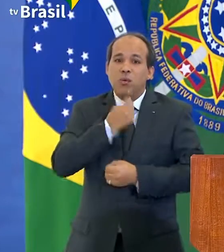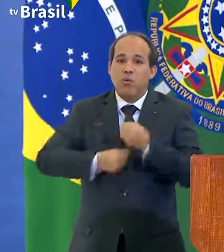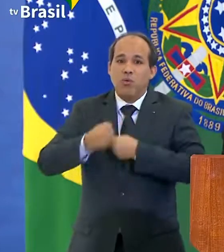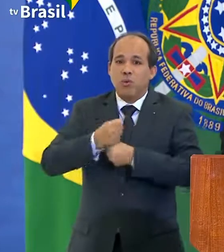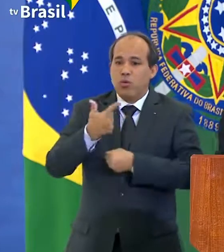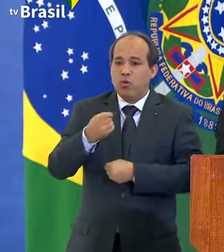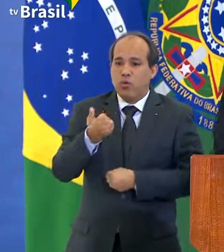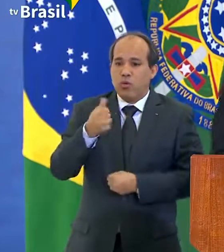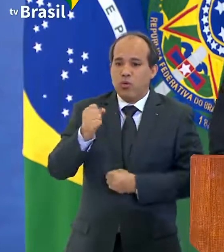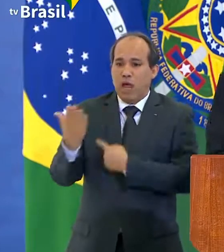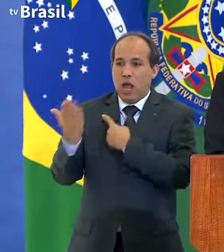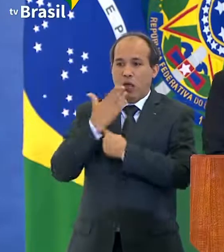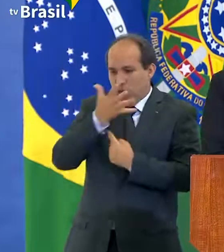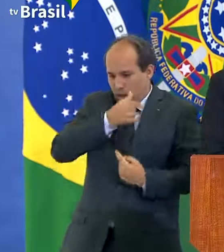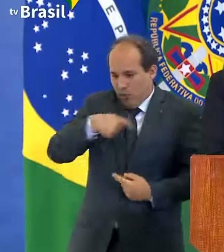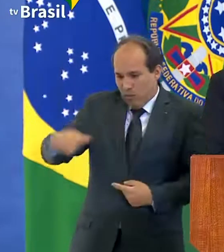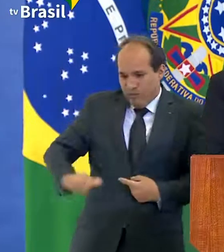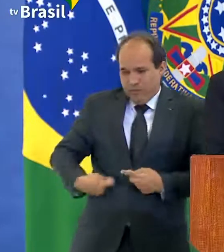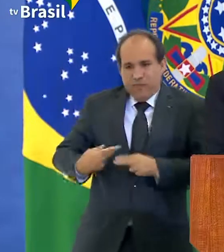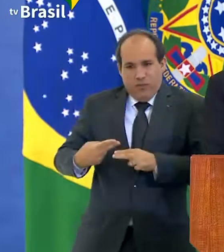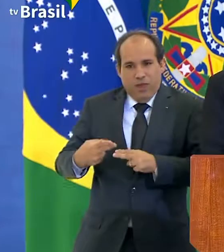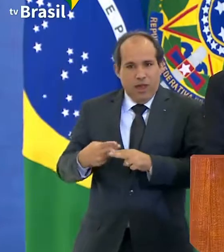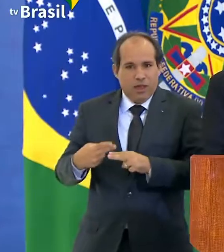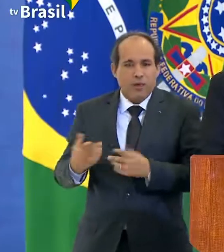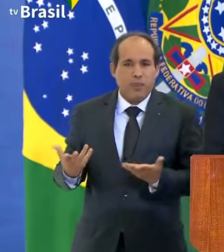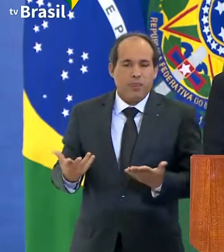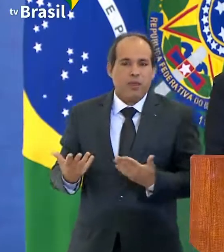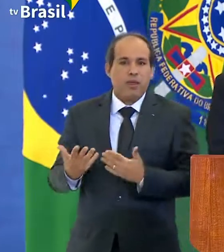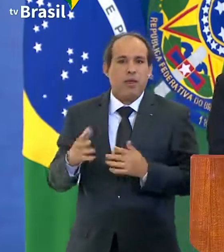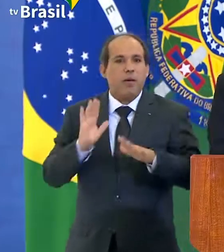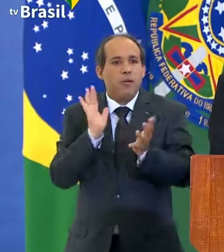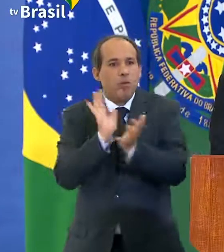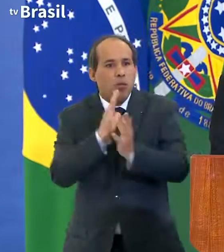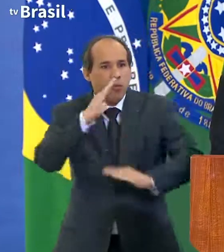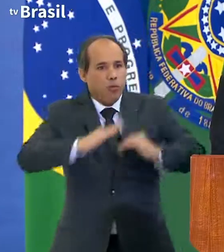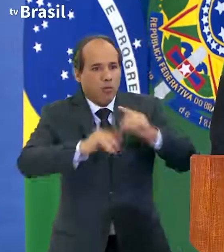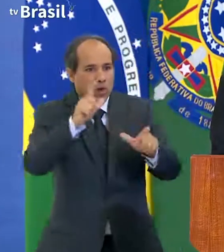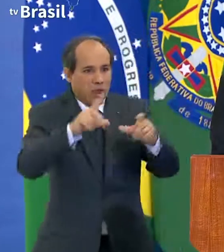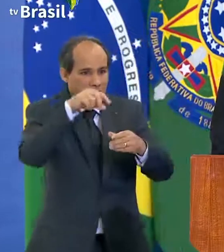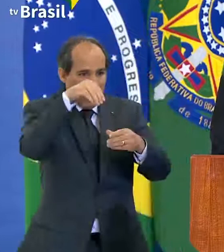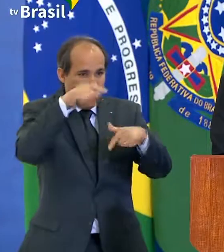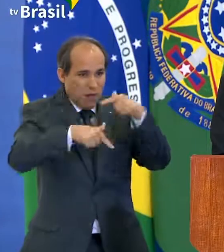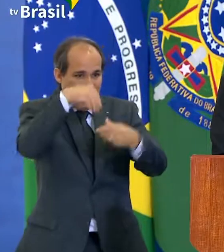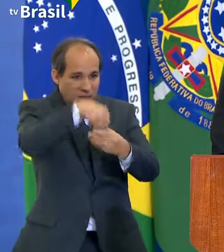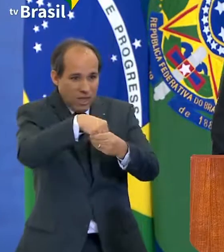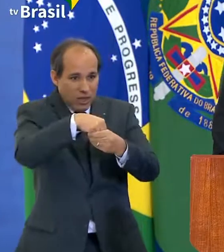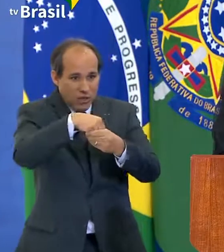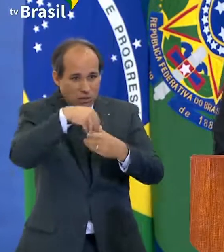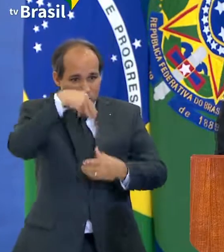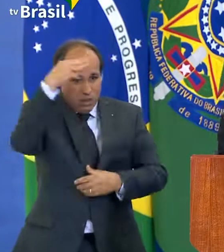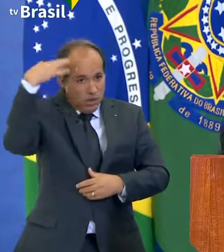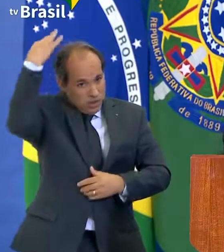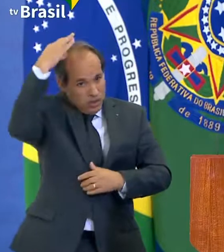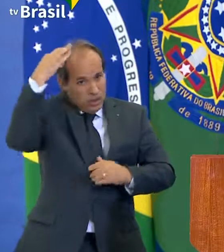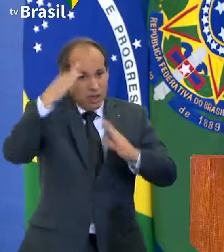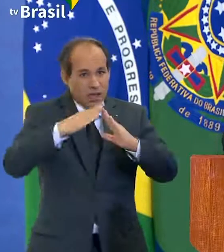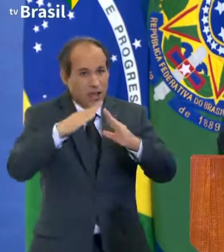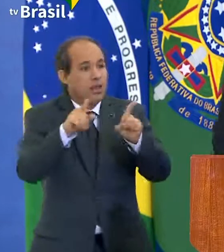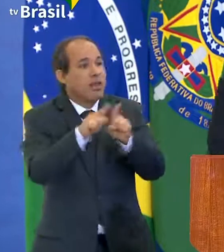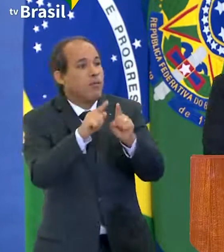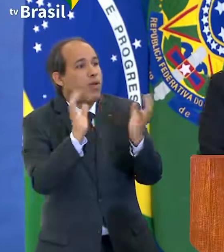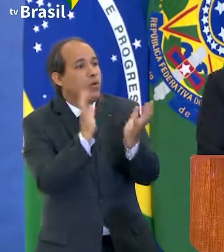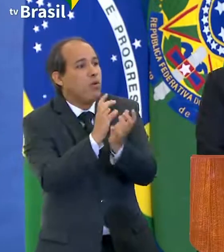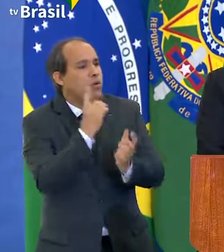também, não só aos profissionais que trabalham na Santa Casa de Juiz de Fora, bem como ao deputado,